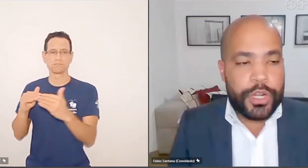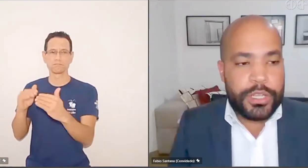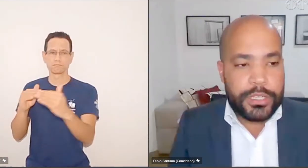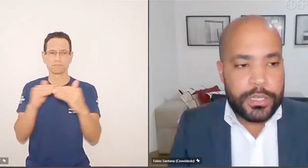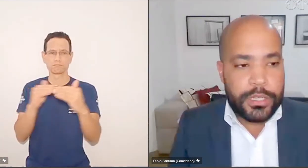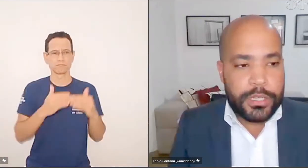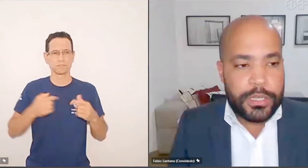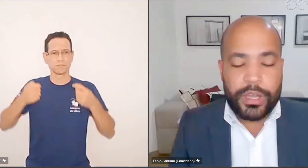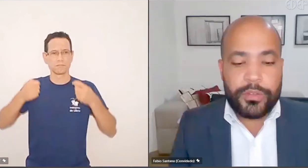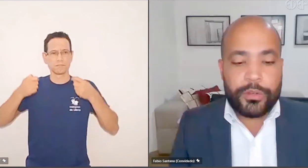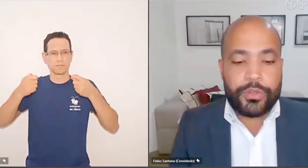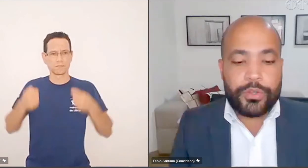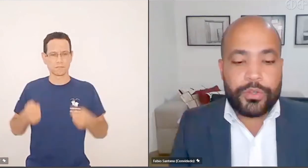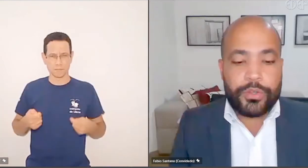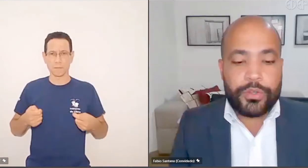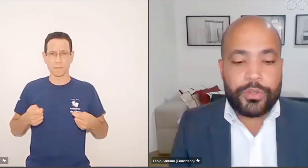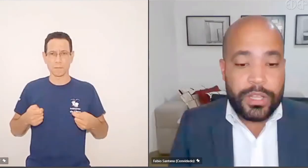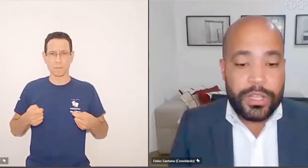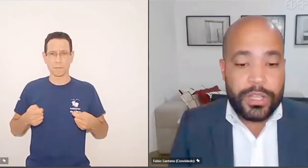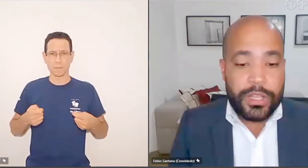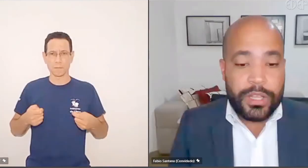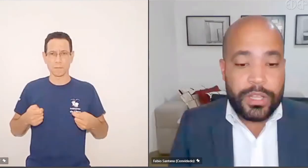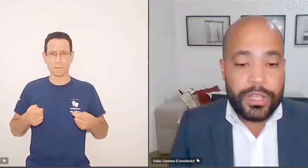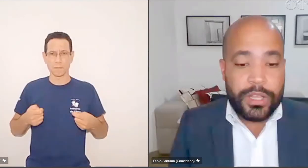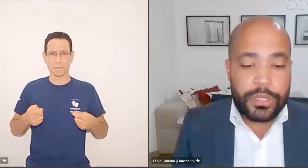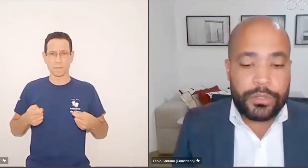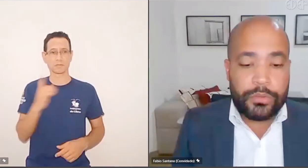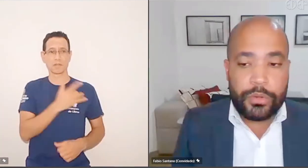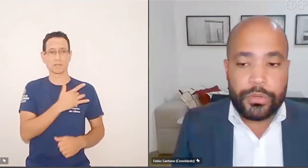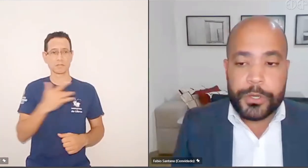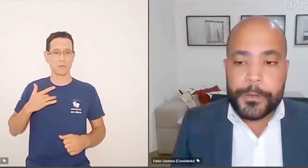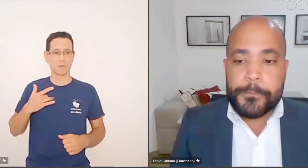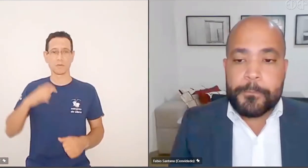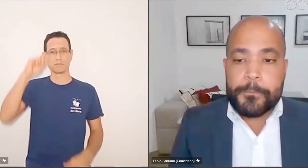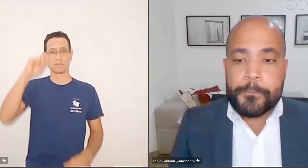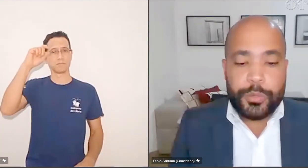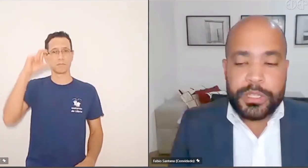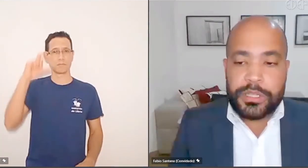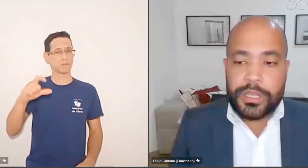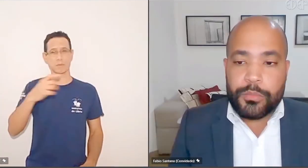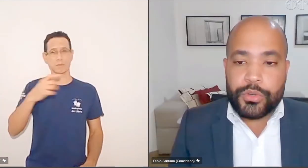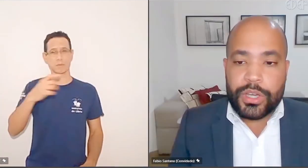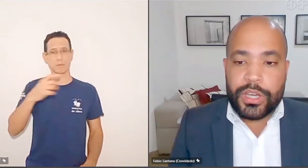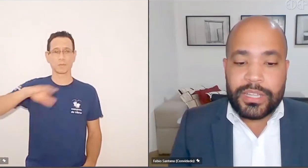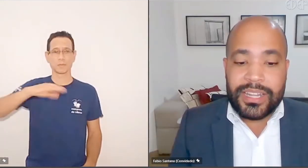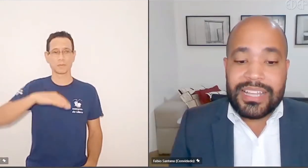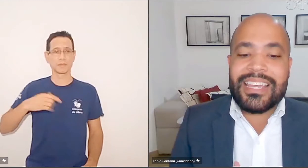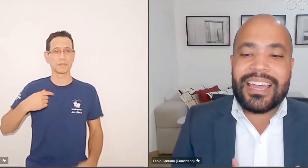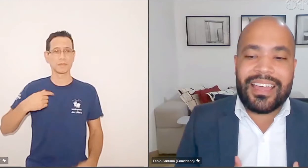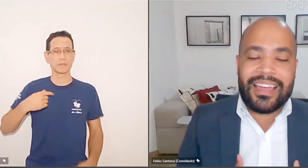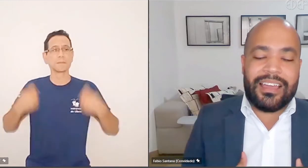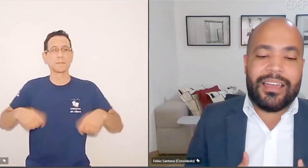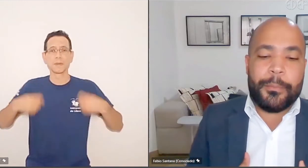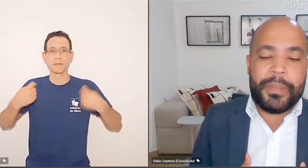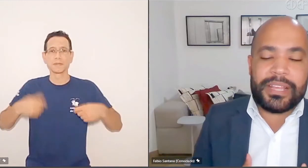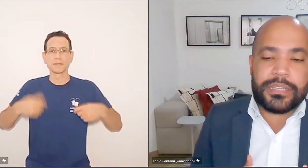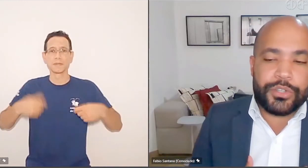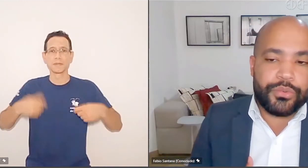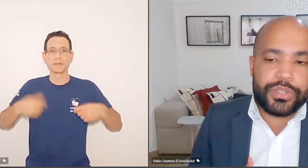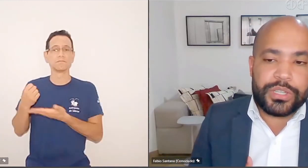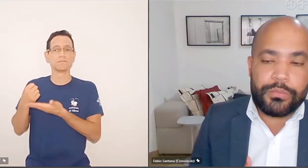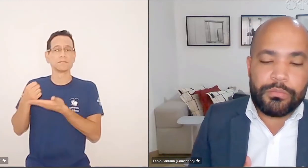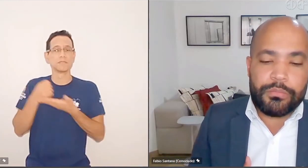sobre o direito à saúde, porque, afinal de contas, é o interesse de todos, é um interesse de todos, nós precisamos trazer